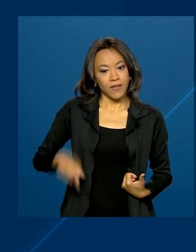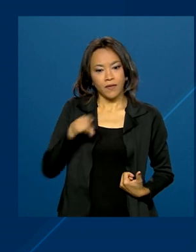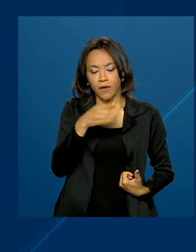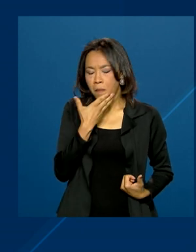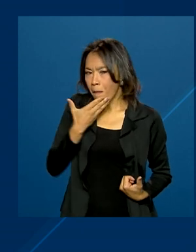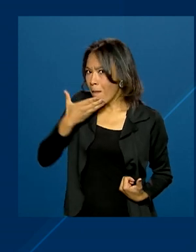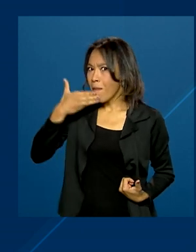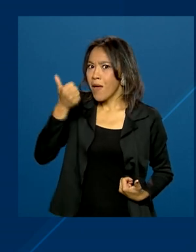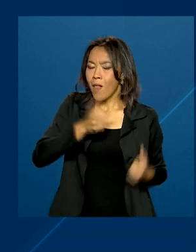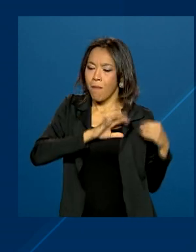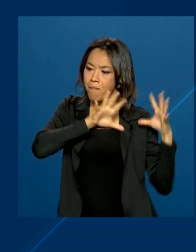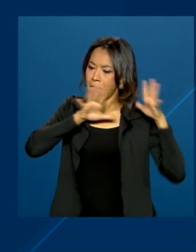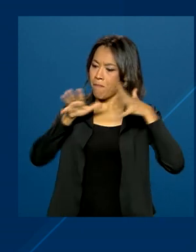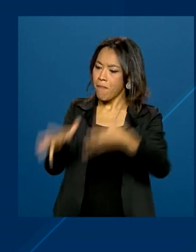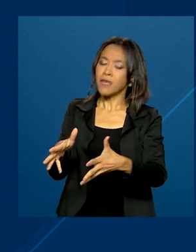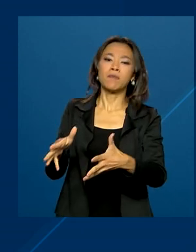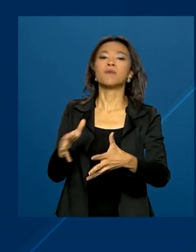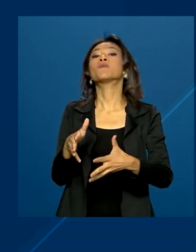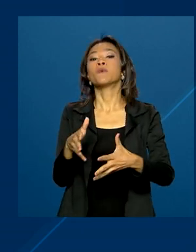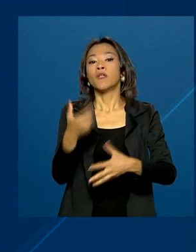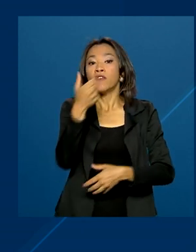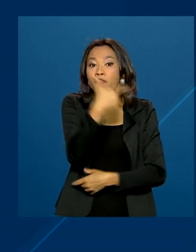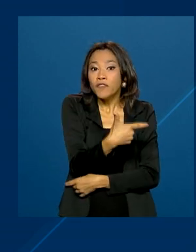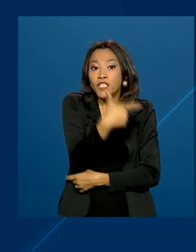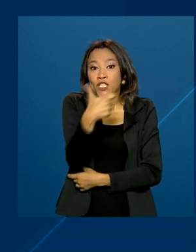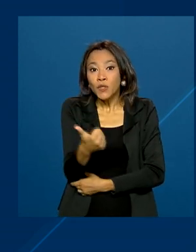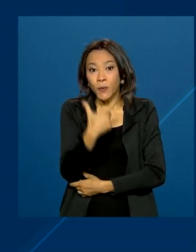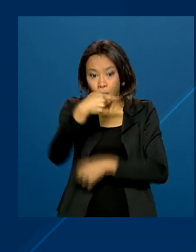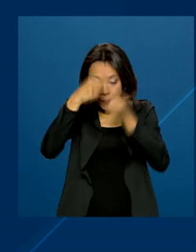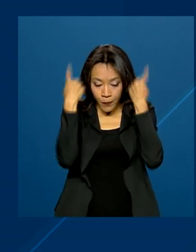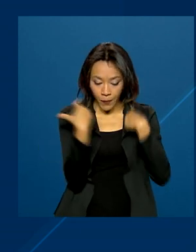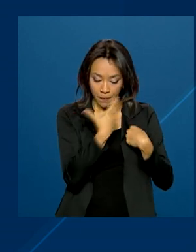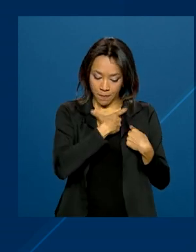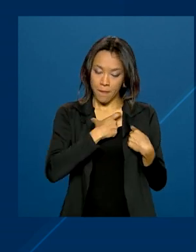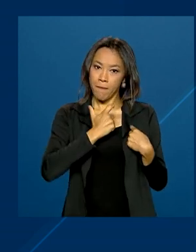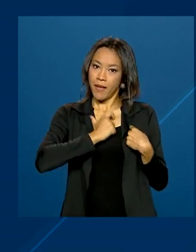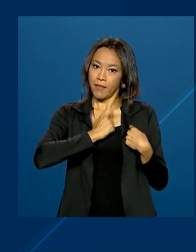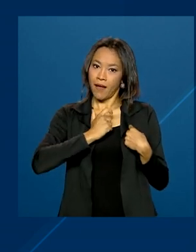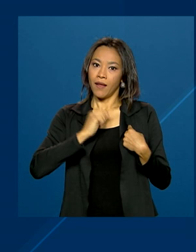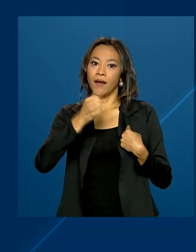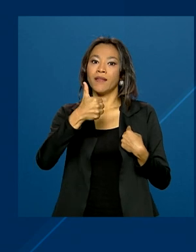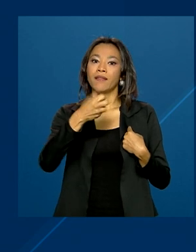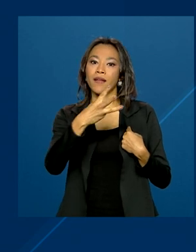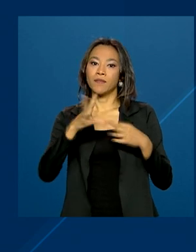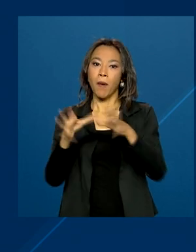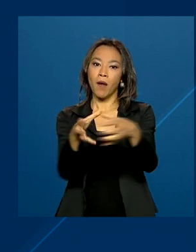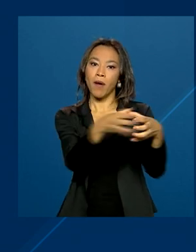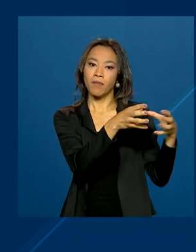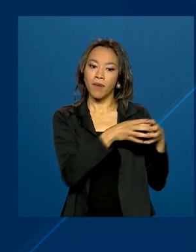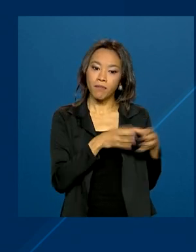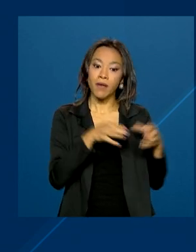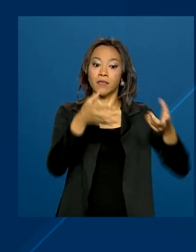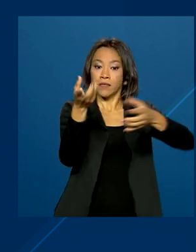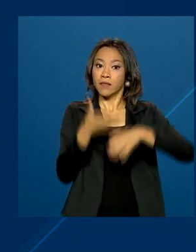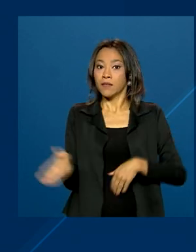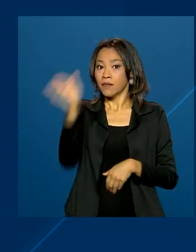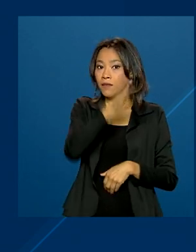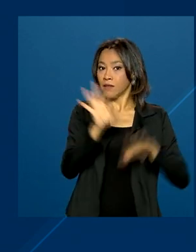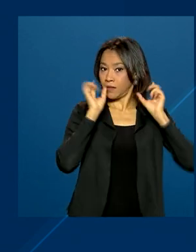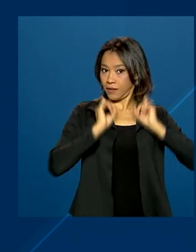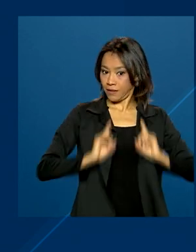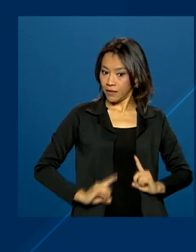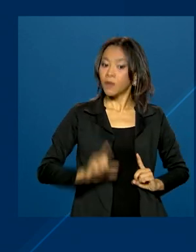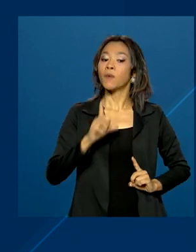participação olímpica, com 21 medalhas em 13 modalidades. Nas Paralimpíadas, o Brasil foi representado